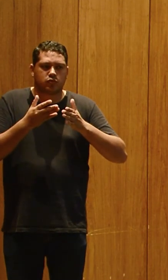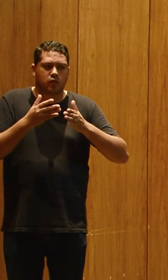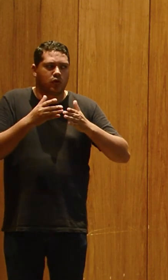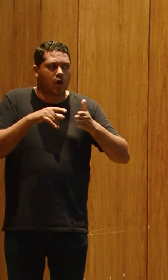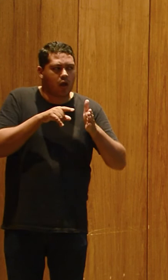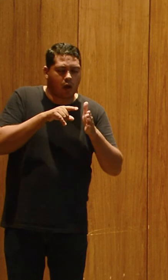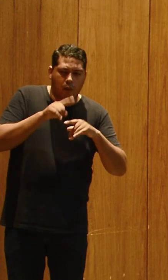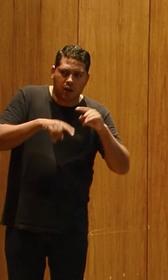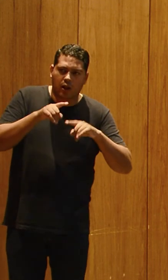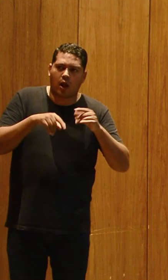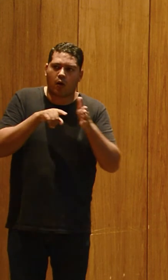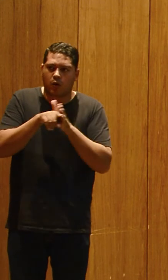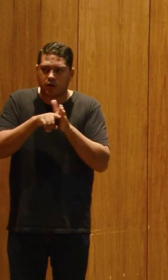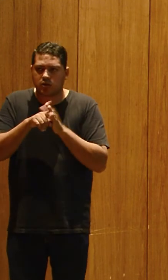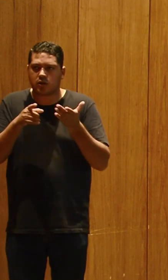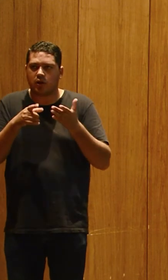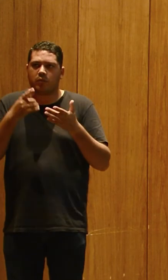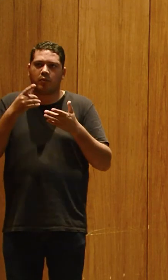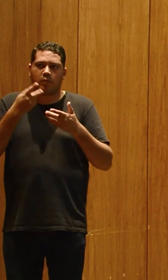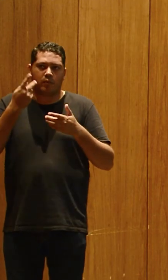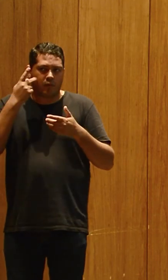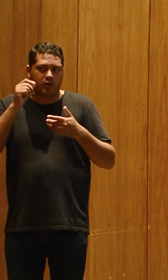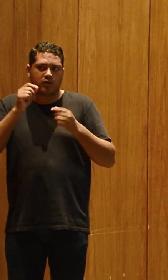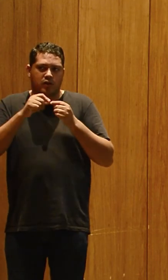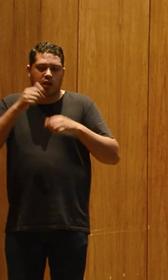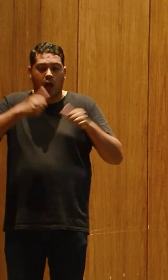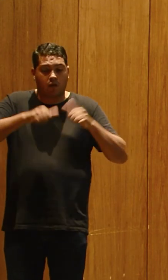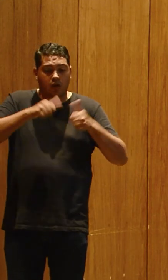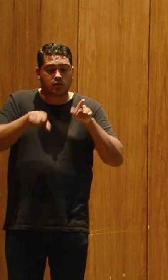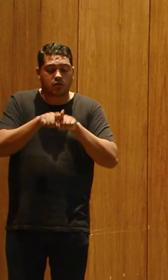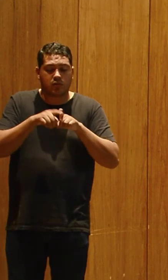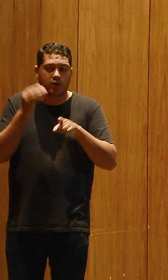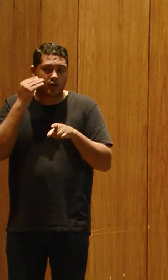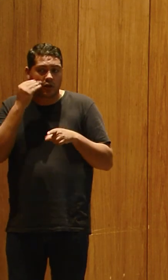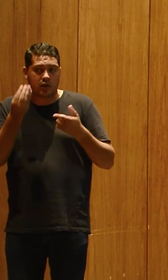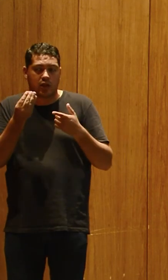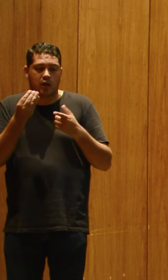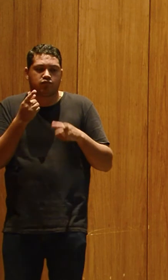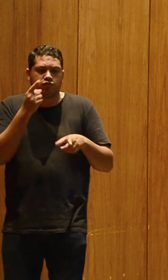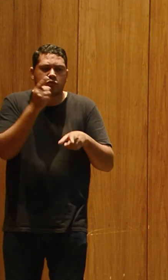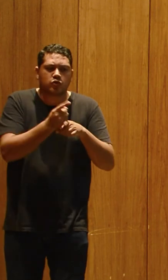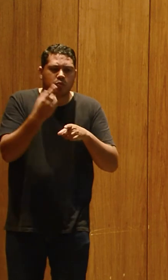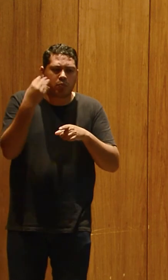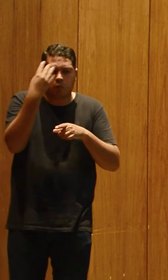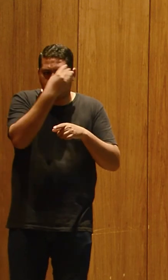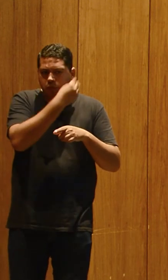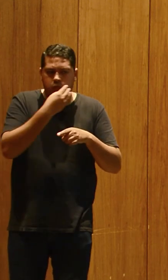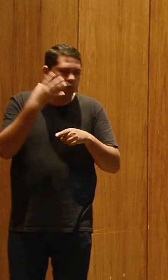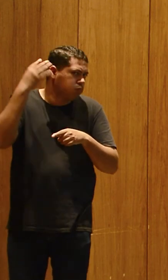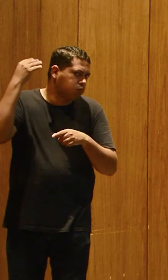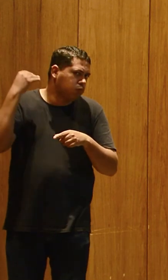para os nossos pacientes, para que a gente possa fazer essa avaliação e tentar topografar a lesão desse paciente. Esse é o